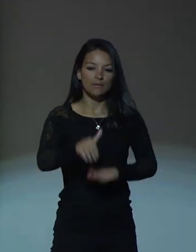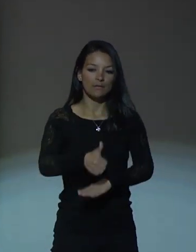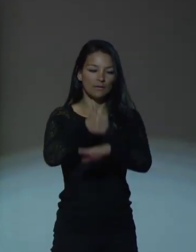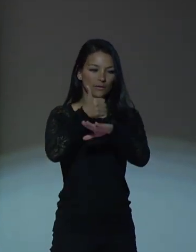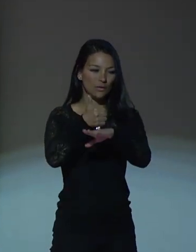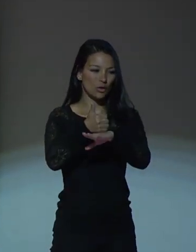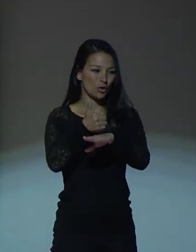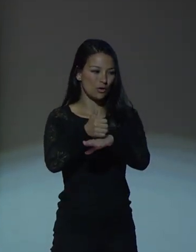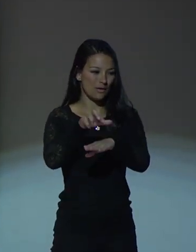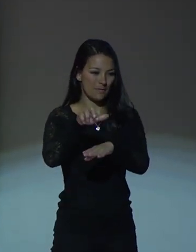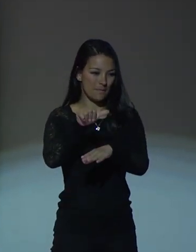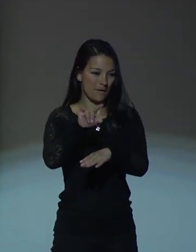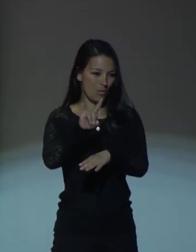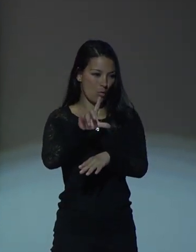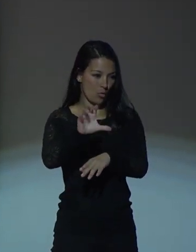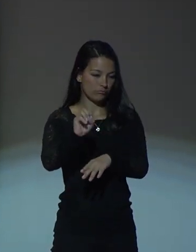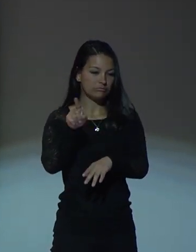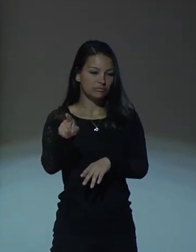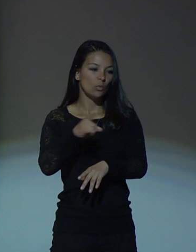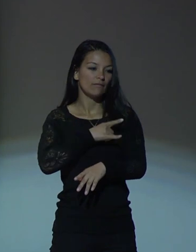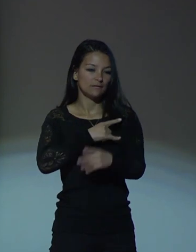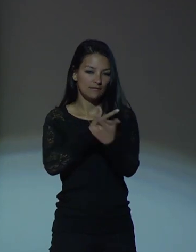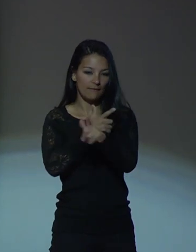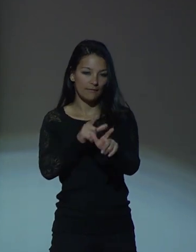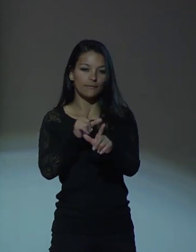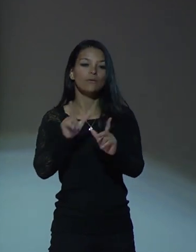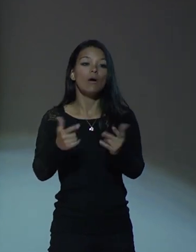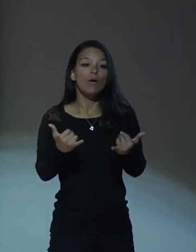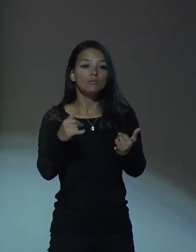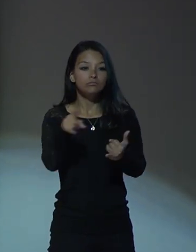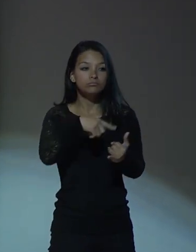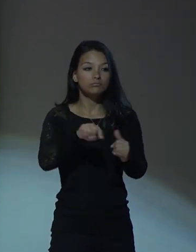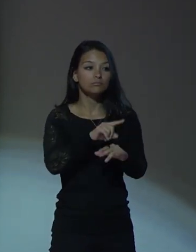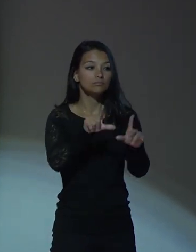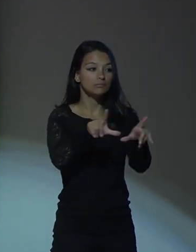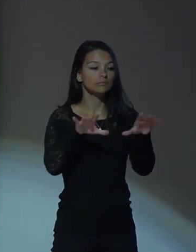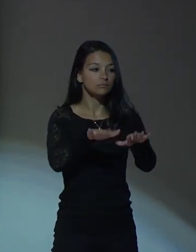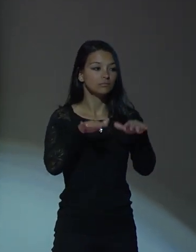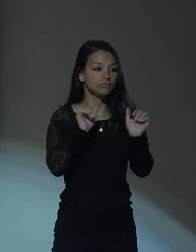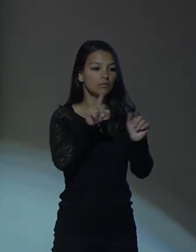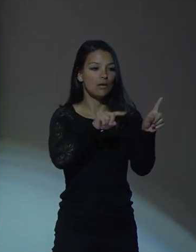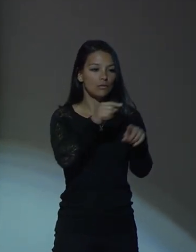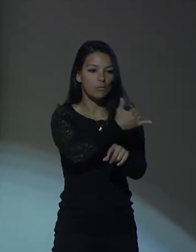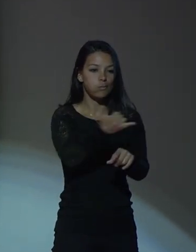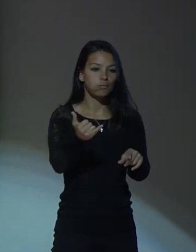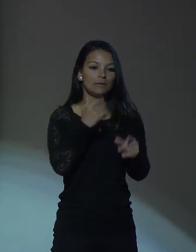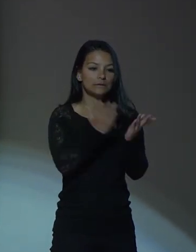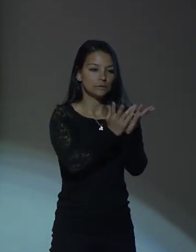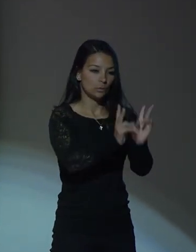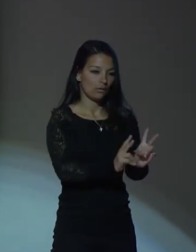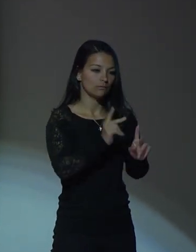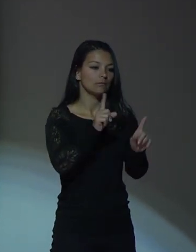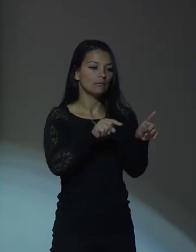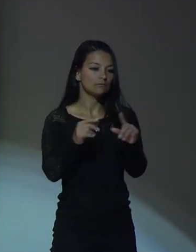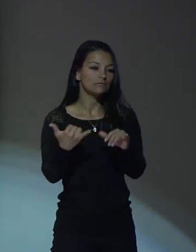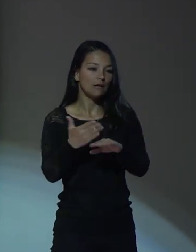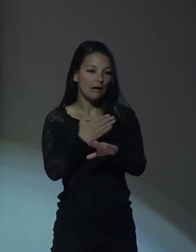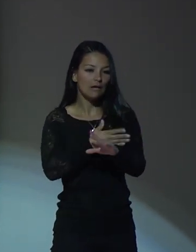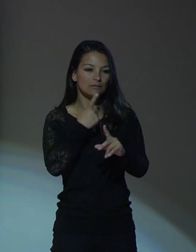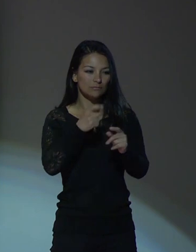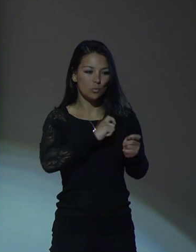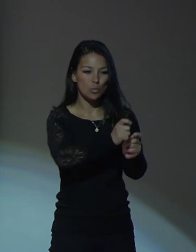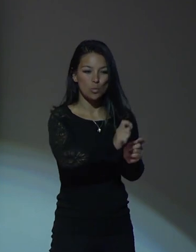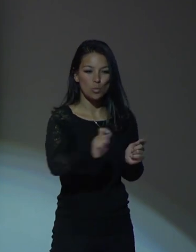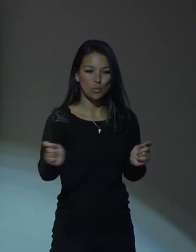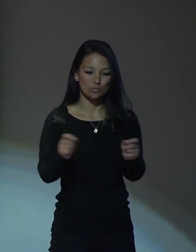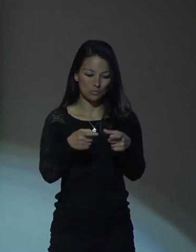de la Universidad Libre de Berlín. Les informamos que en el auditorio se encuentran estudiantes que les distribuirán unas tarjetas y